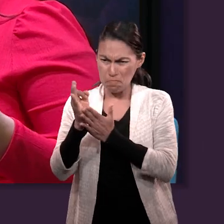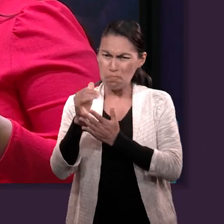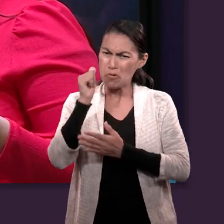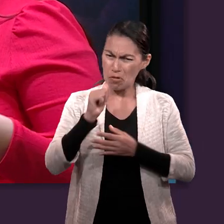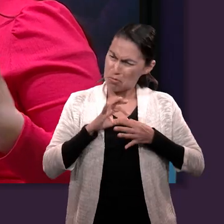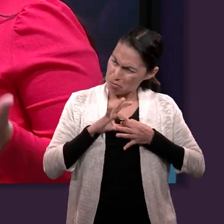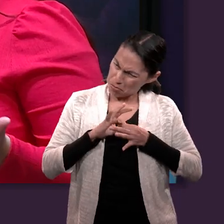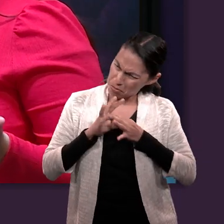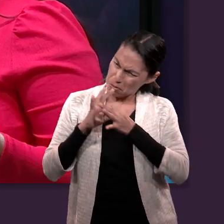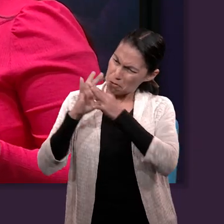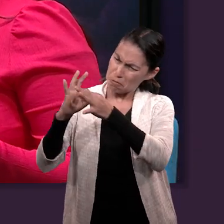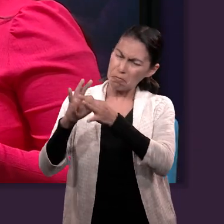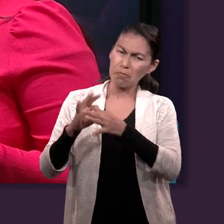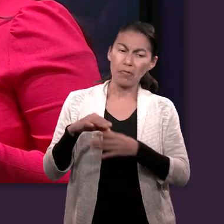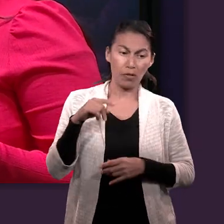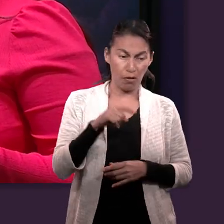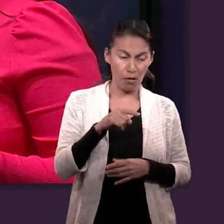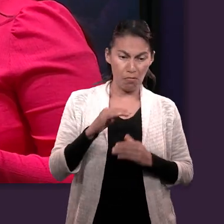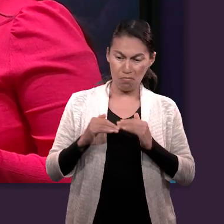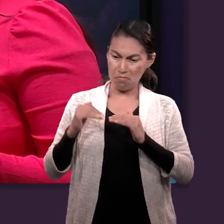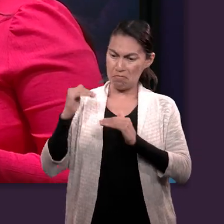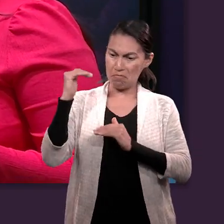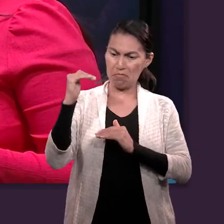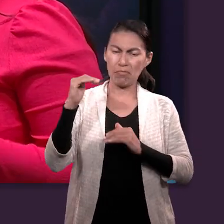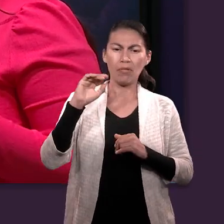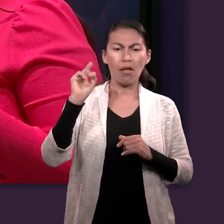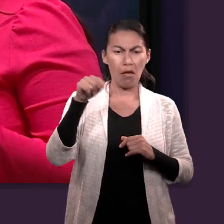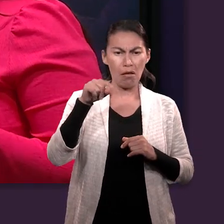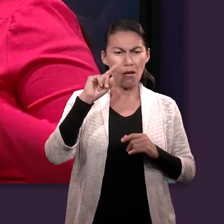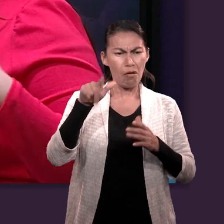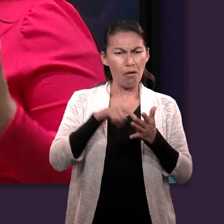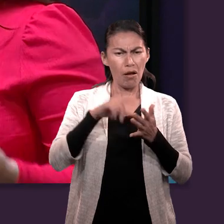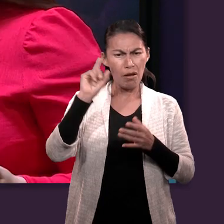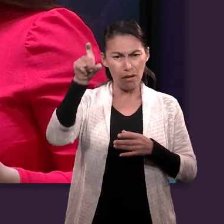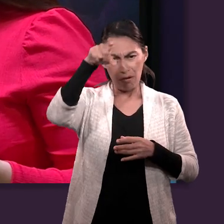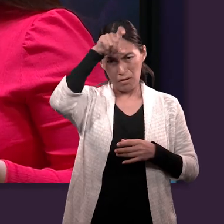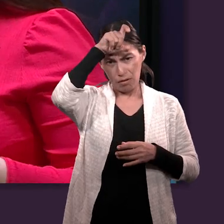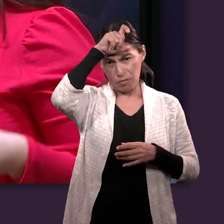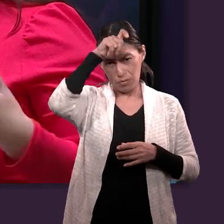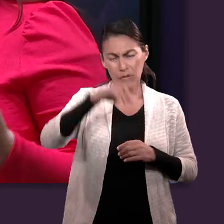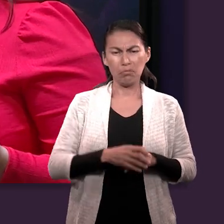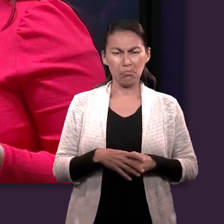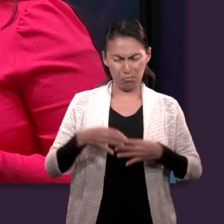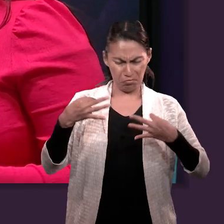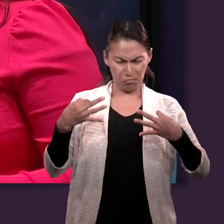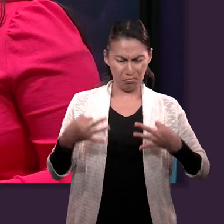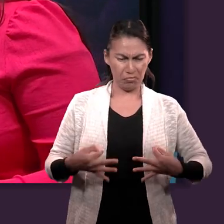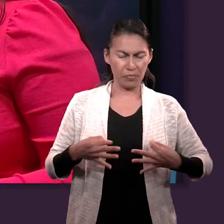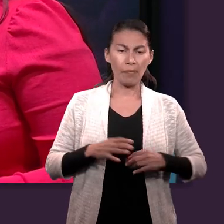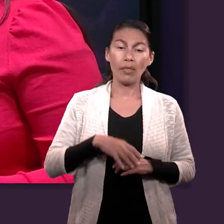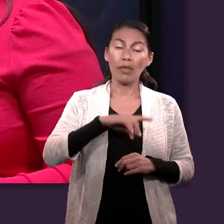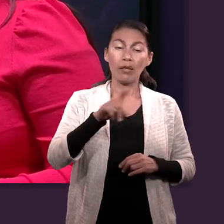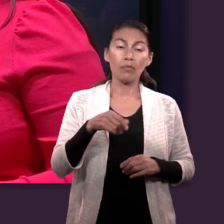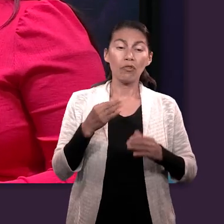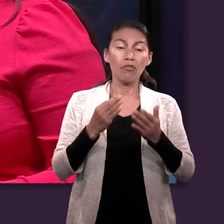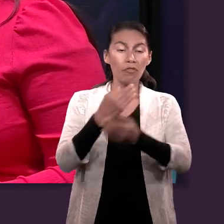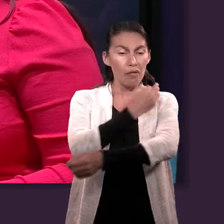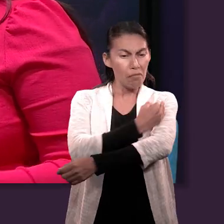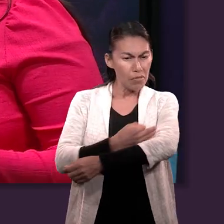ser uno de los primeros en Egipto. Y luego, aparte, su familia, al momento de que su familia llegó, pues, realmente él practicó la